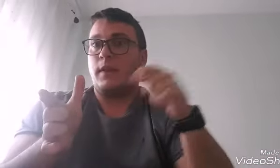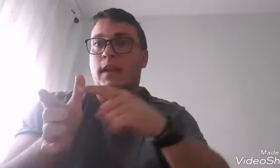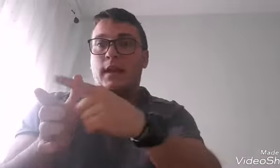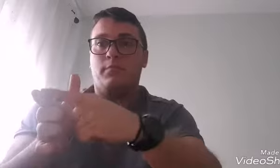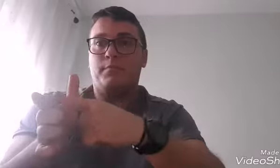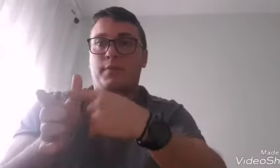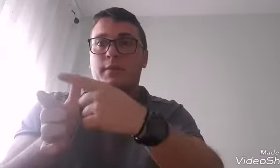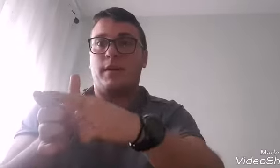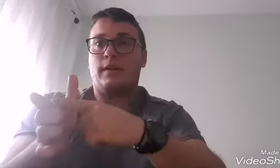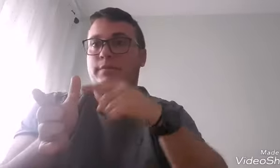Prima.